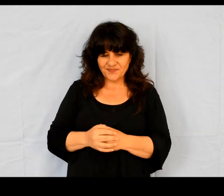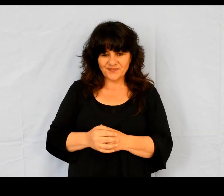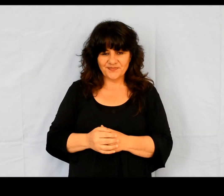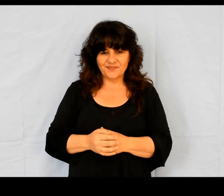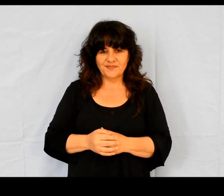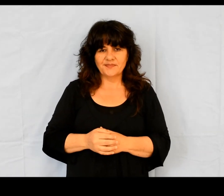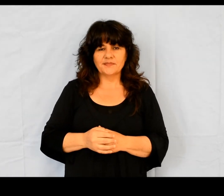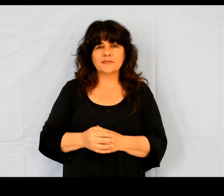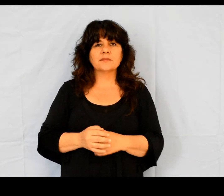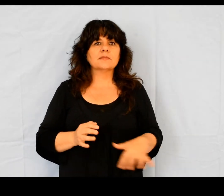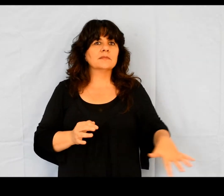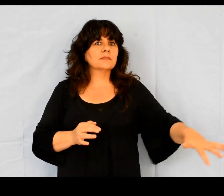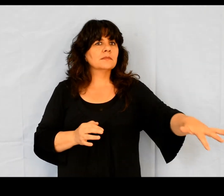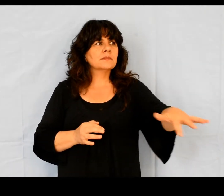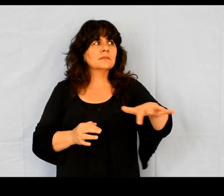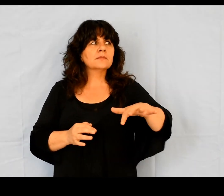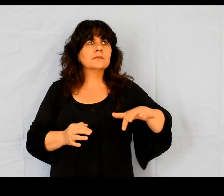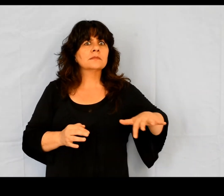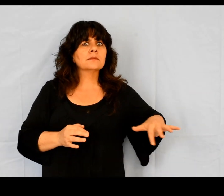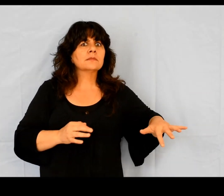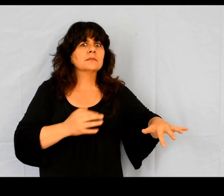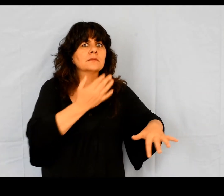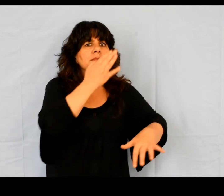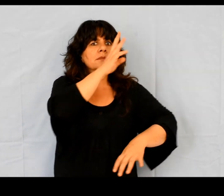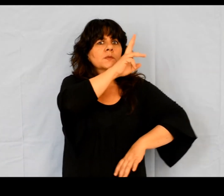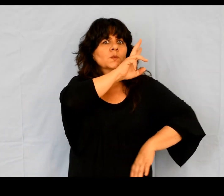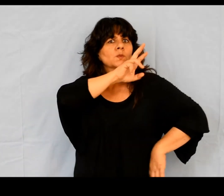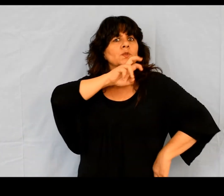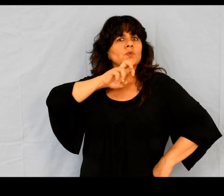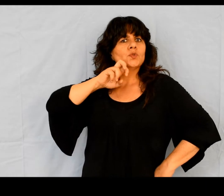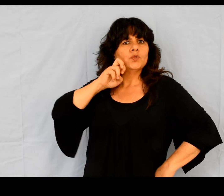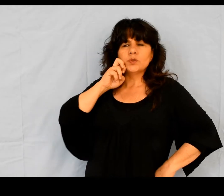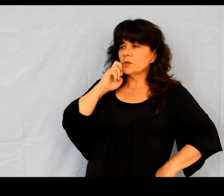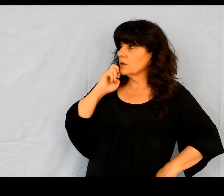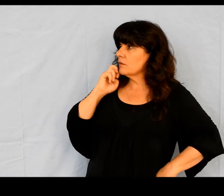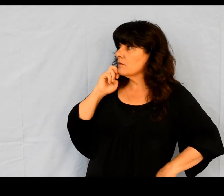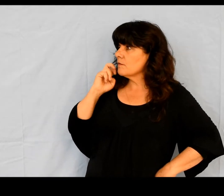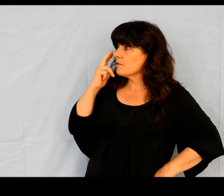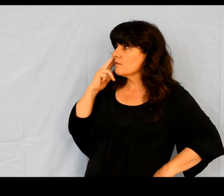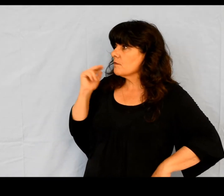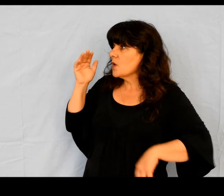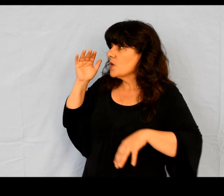Quand les Juifs virent les foules, ils s'enflammèrent de jalousie.